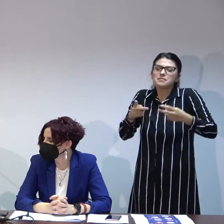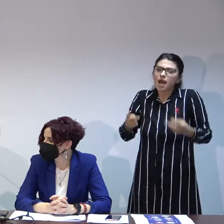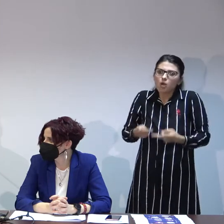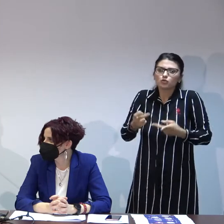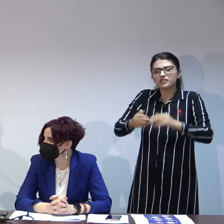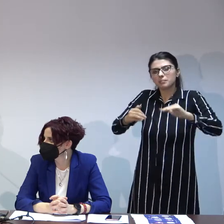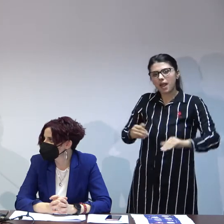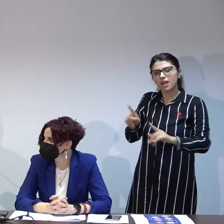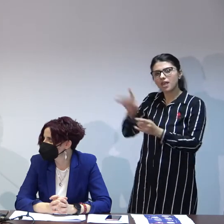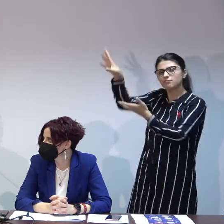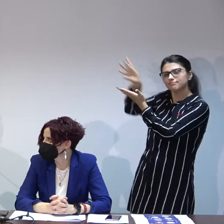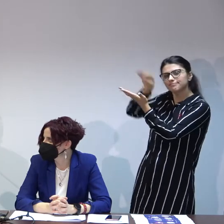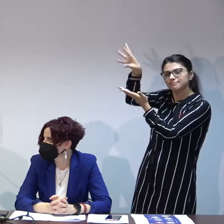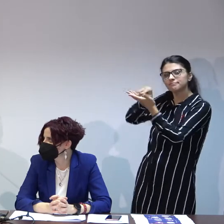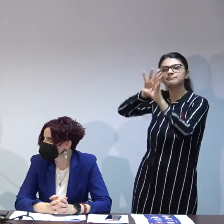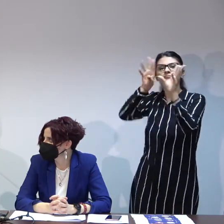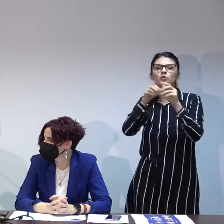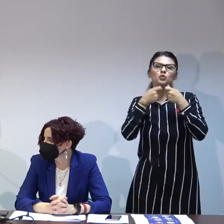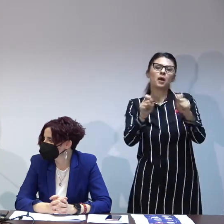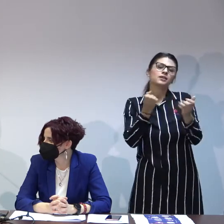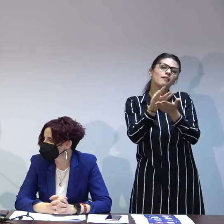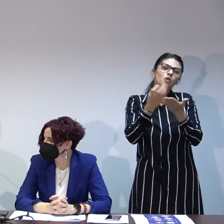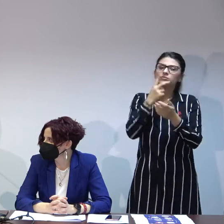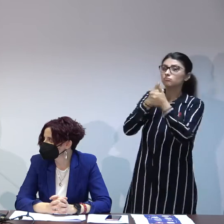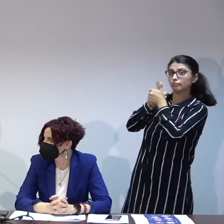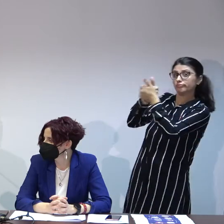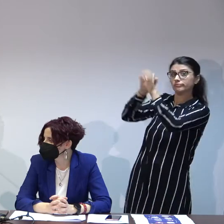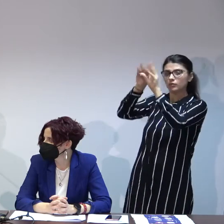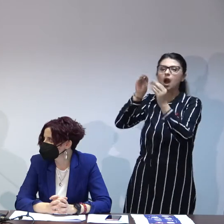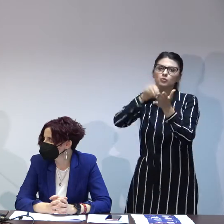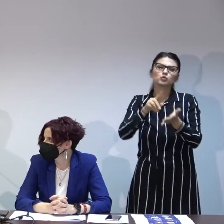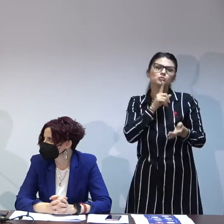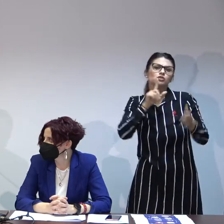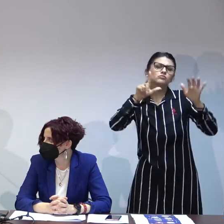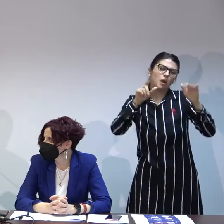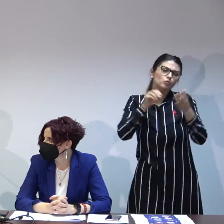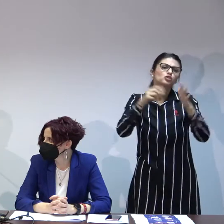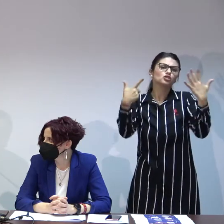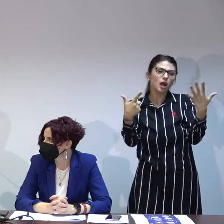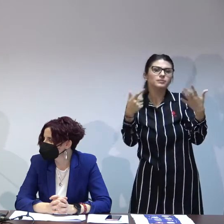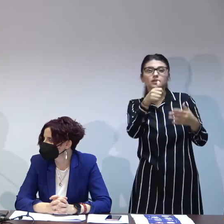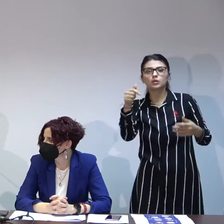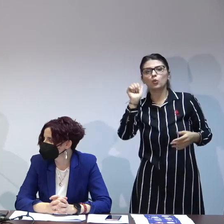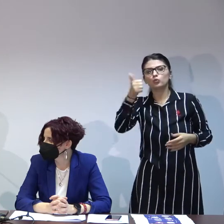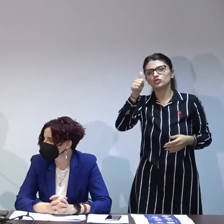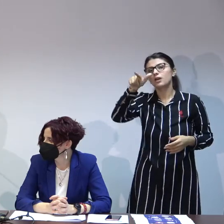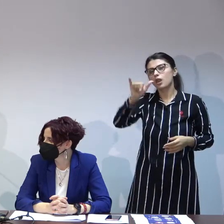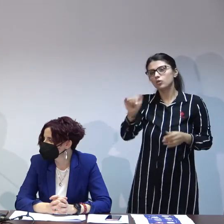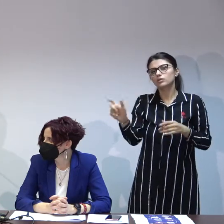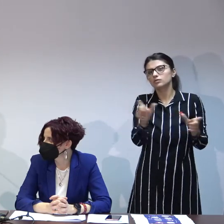mai mic și să preia ceea ce fac cei mai mari și atunci motivul pentru care ne pus șapte pentru că poate să fie până la șapte și 11 a